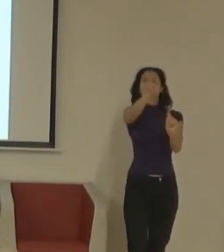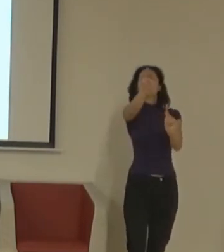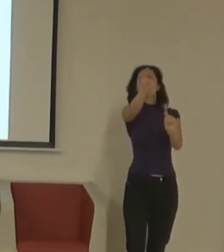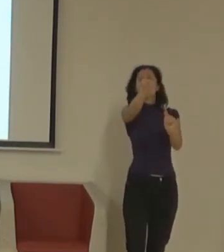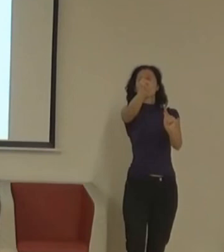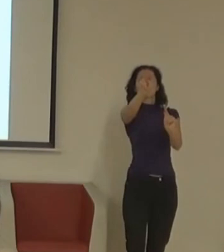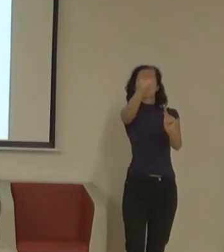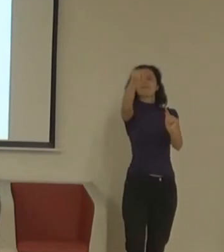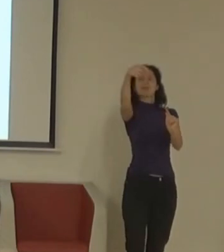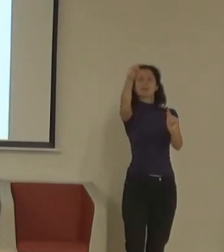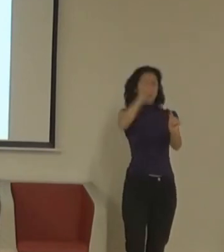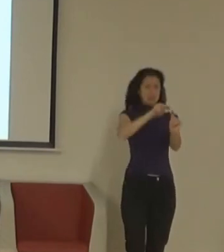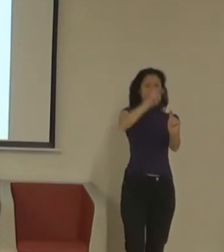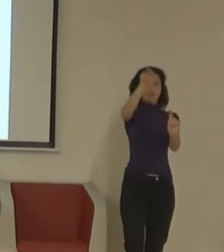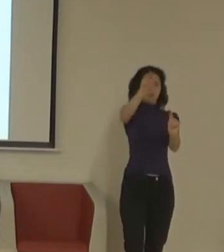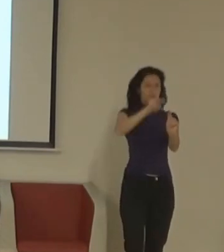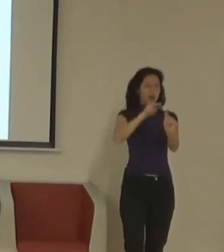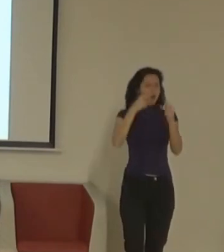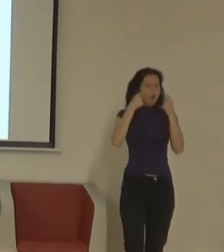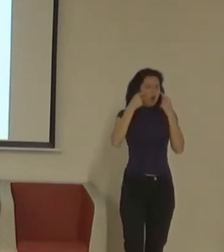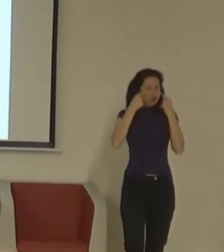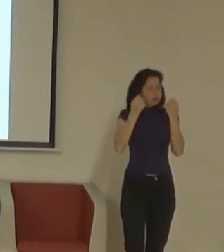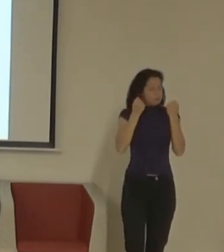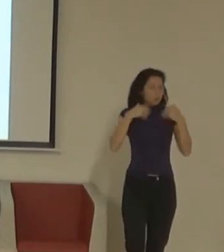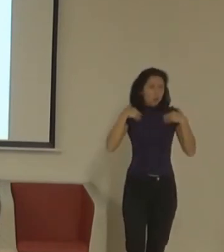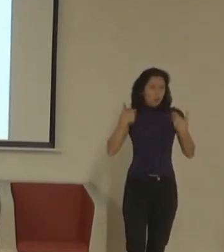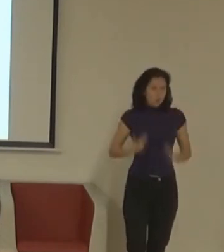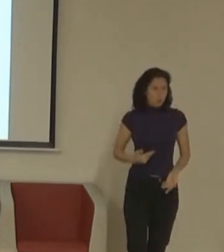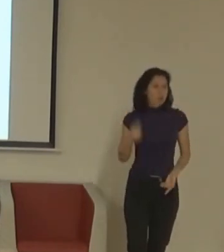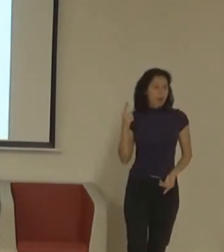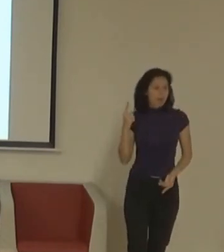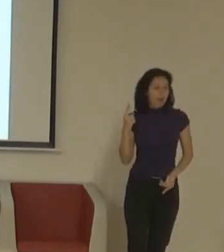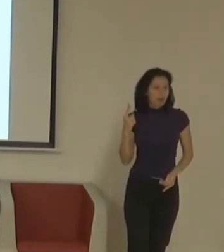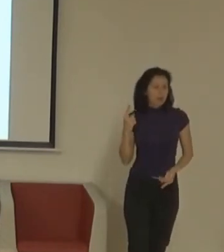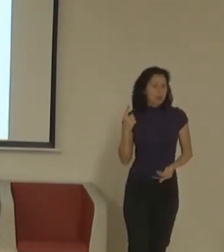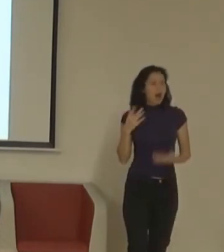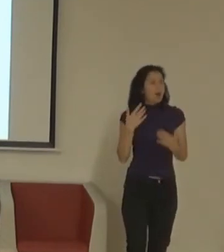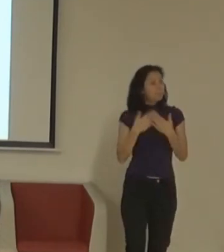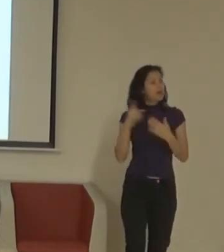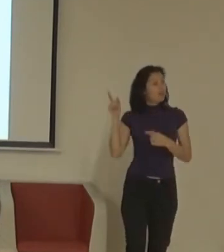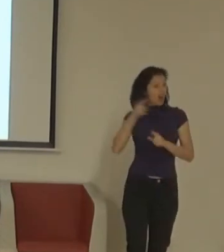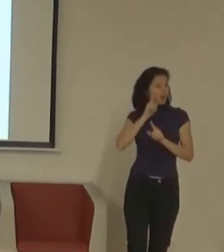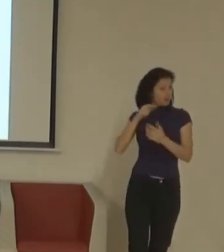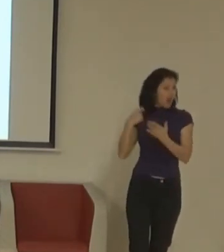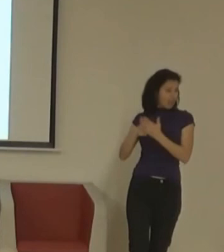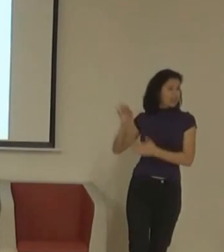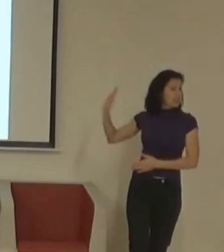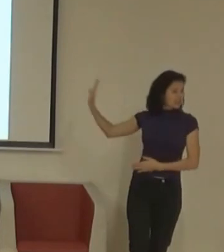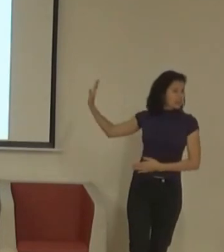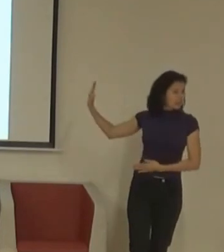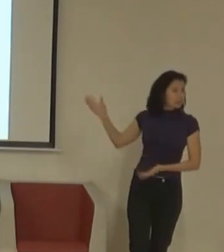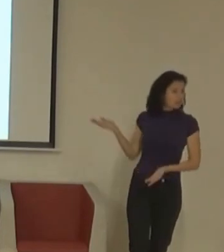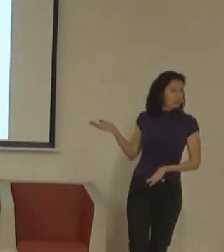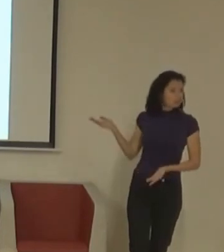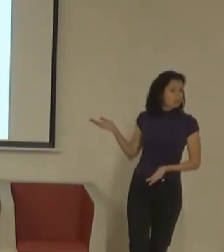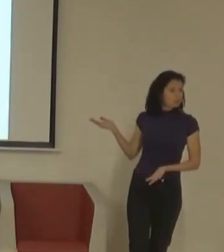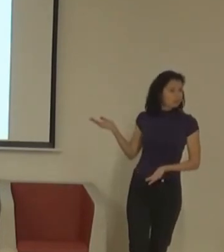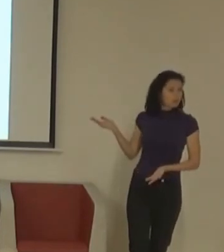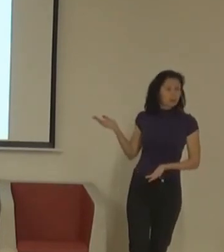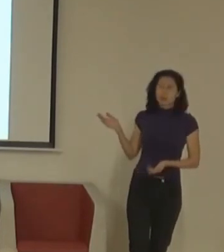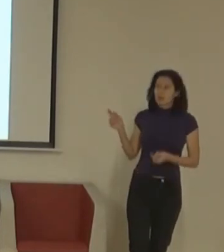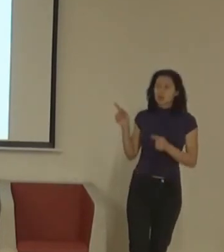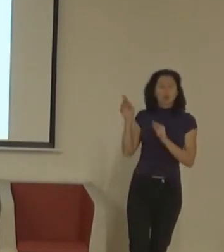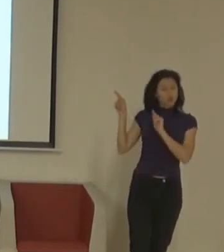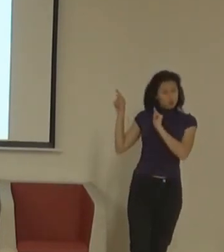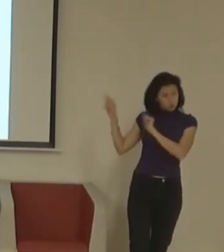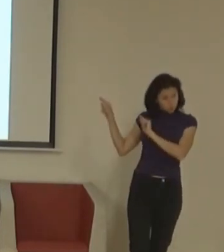sledovat film, po 20 minutách budete dost unovení. Tohle je řešení, které je v Americe úplně běžní, normální a adeklátní, buď